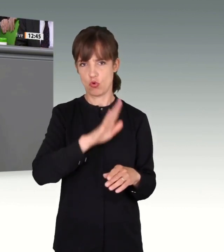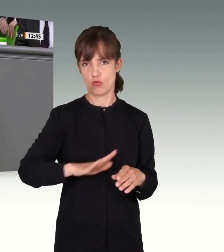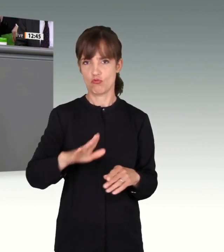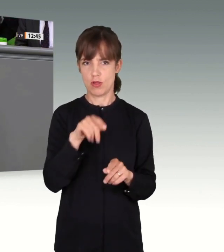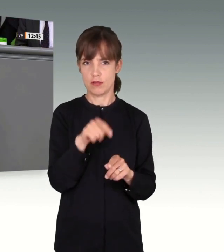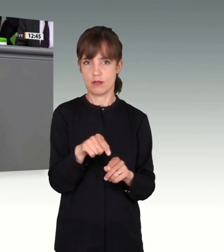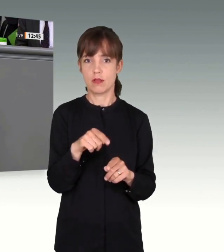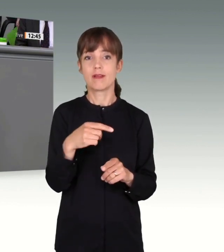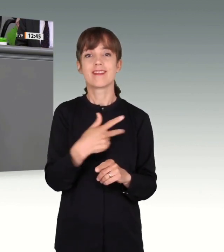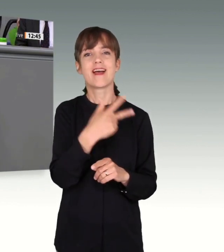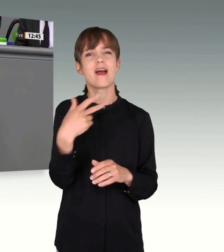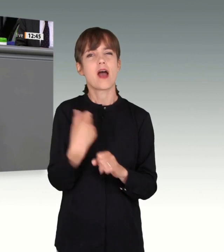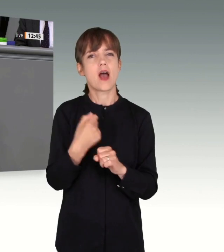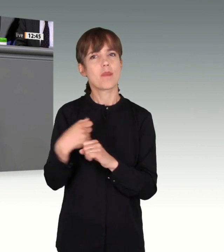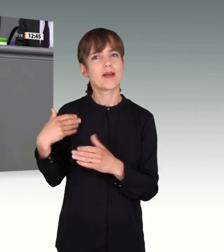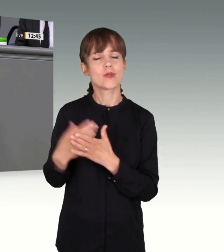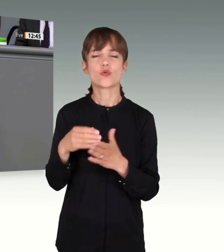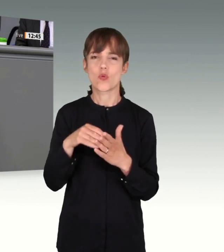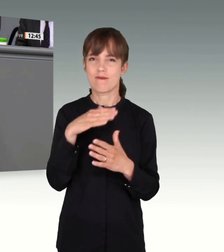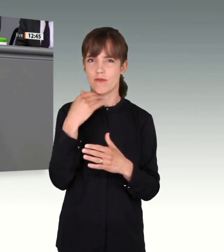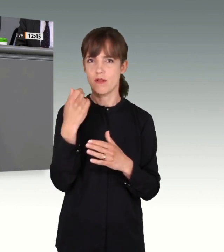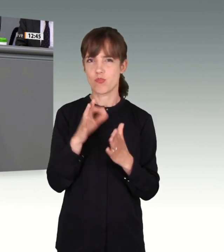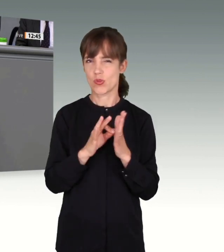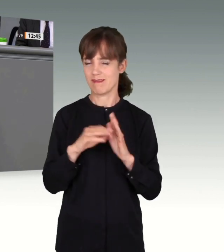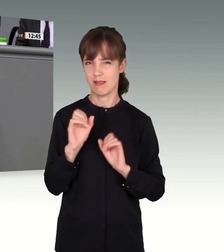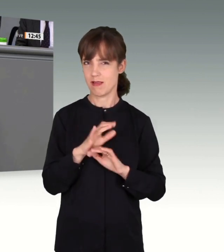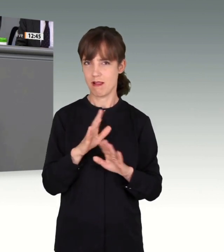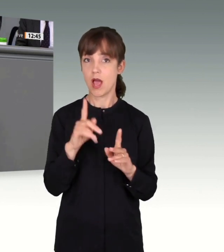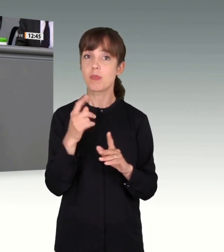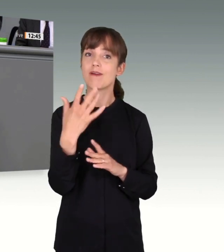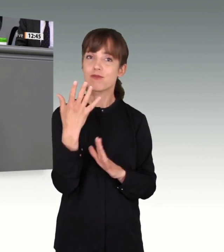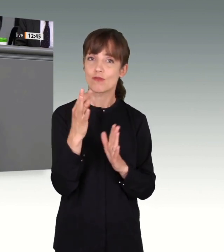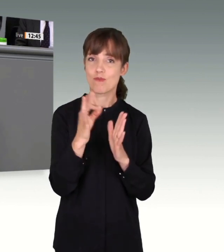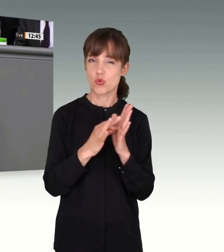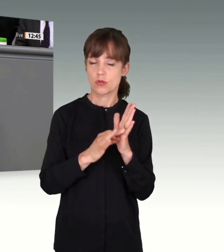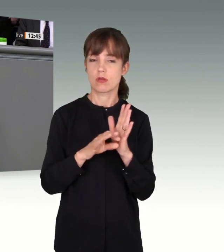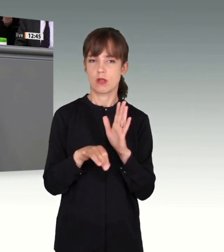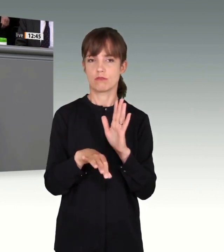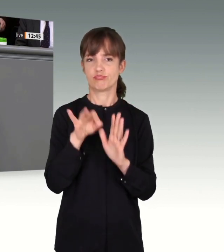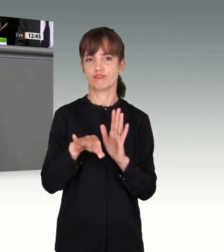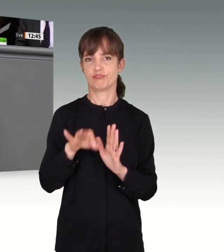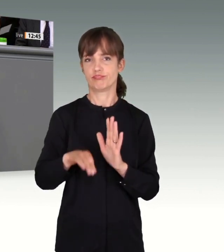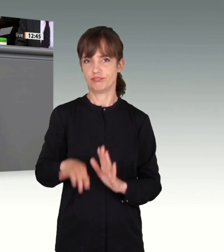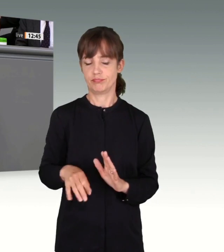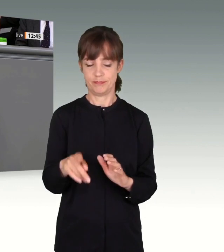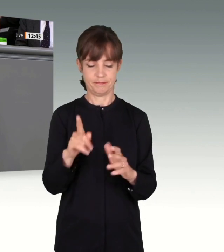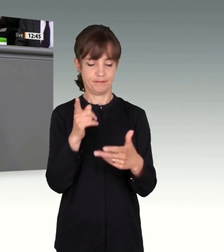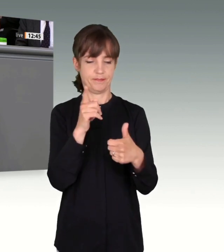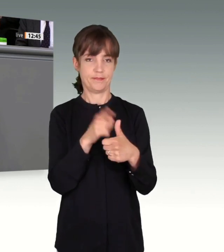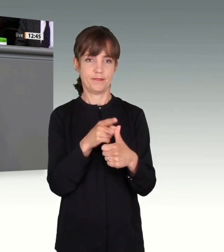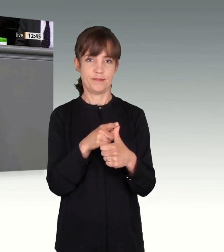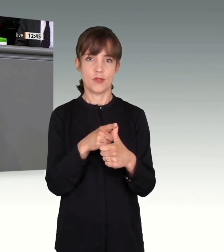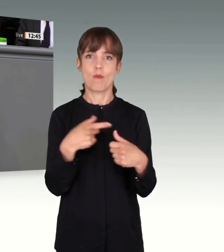Arbeit noch viele Fragen offen sind, so konnten wir doch fünf zentrale Punkte herausarbeiten. Punkt 1. Die